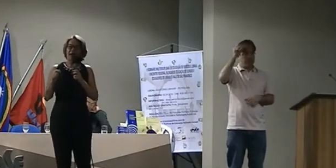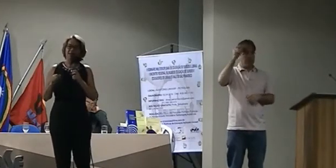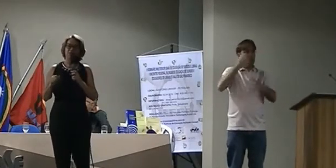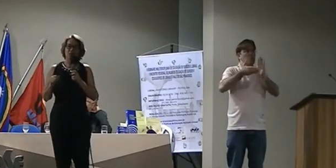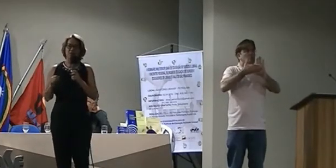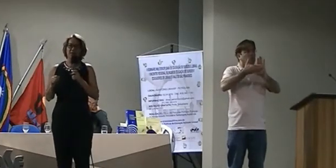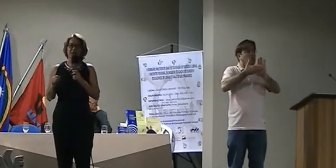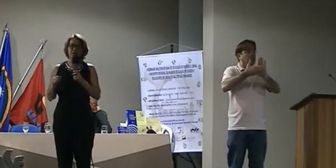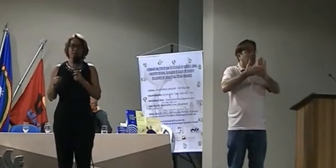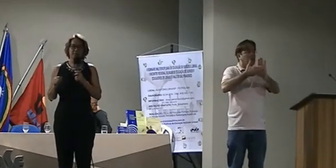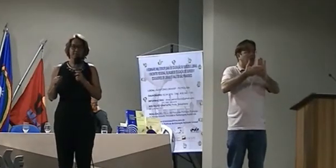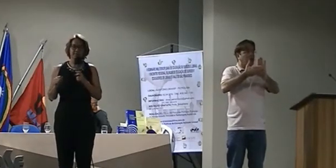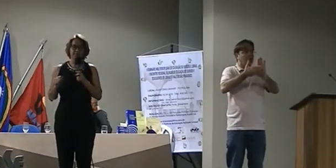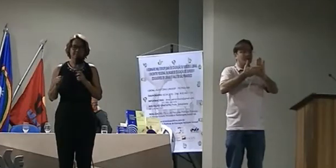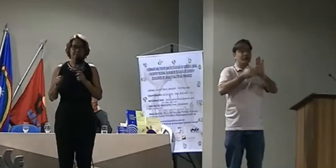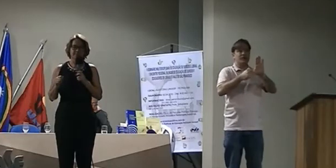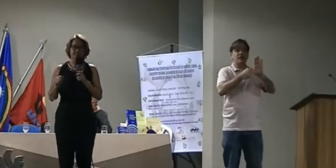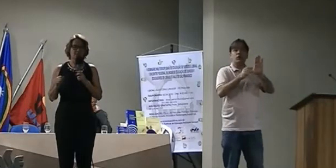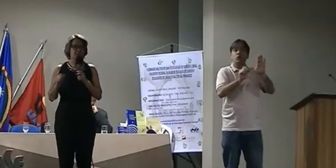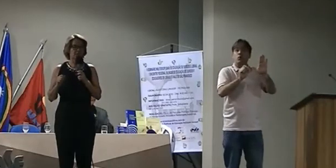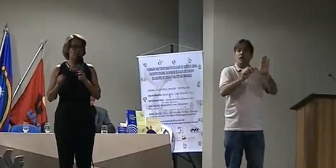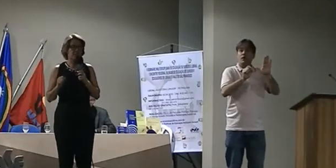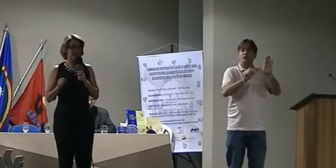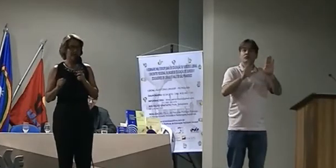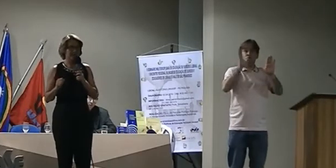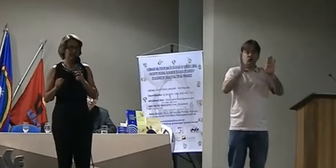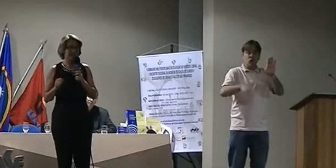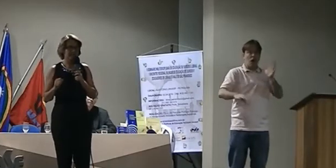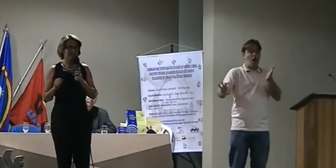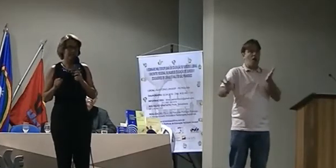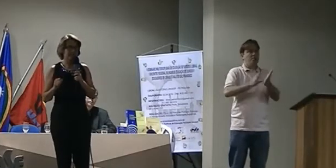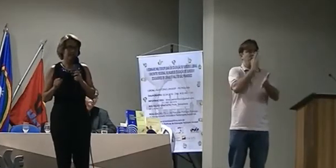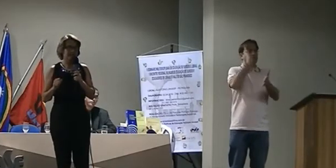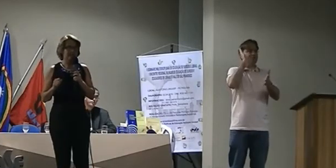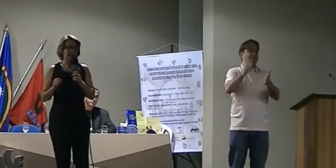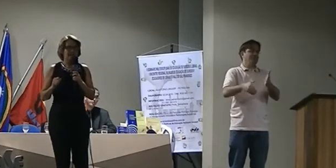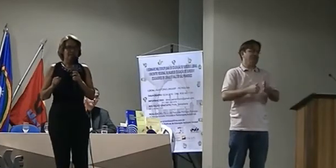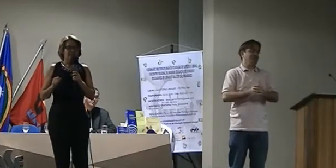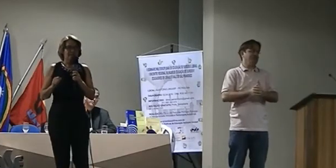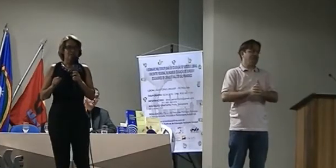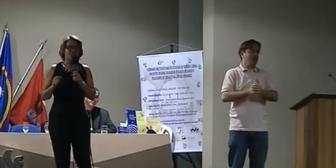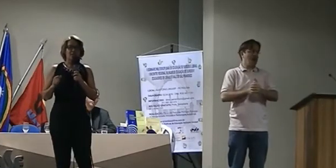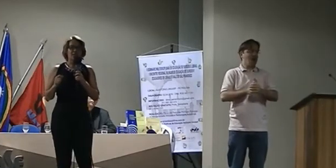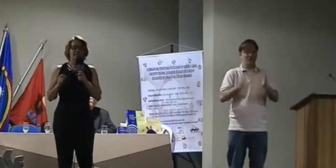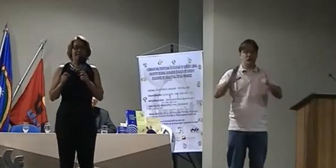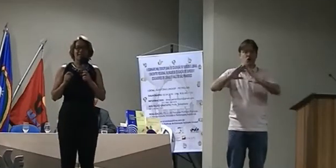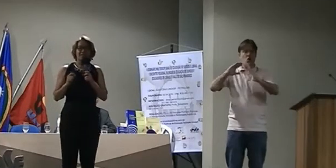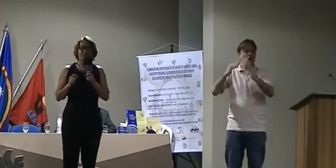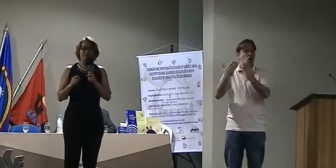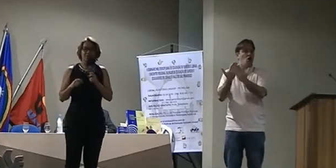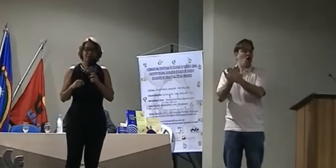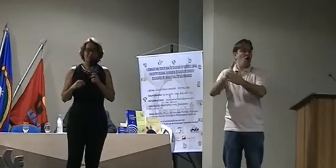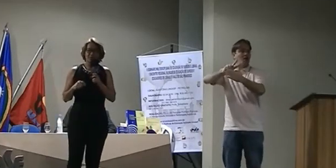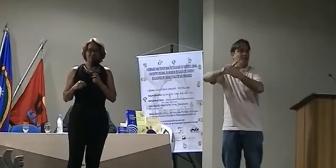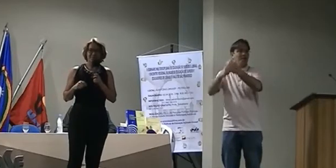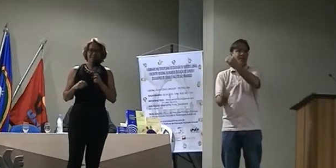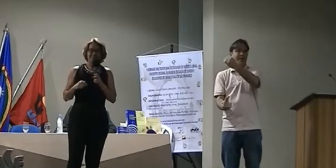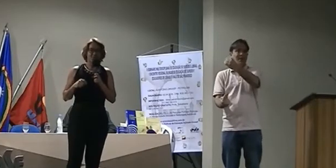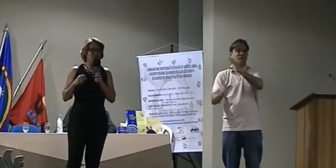a escola bilingue. Já está aprovada. Só que nós ainda não temos, no